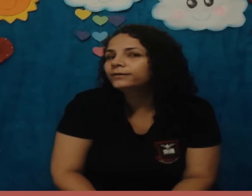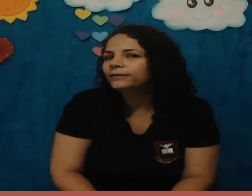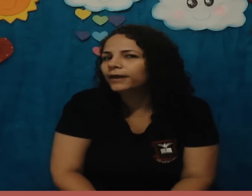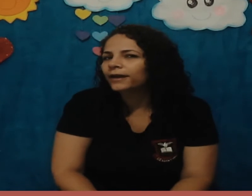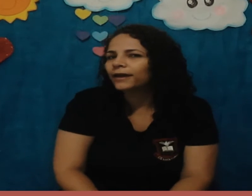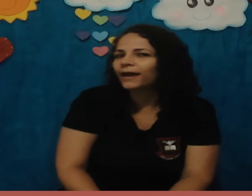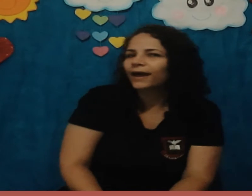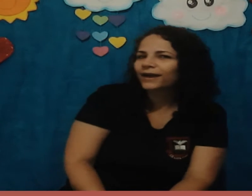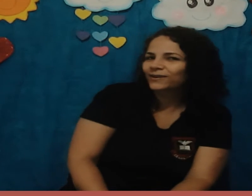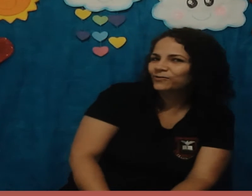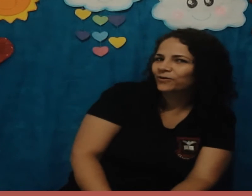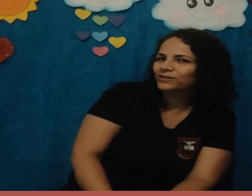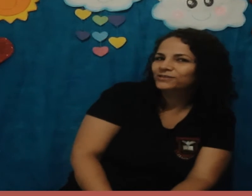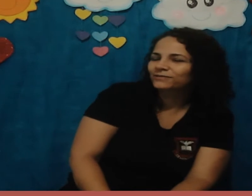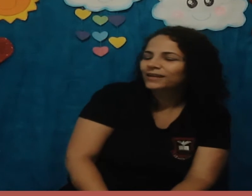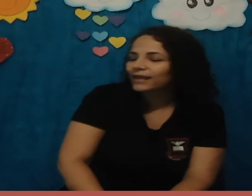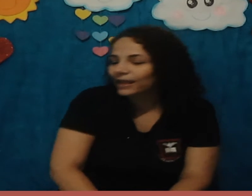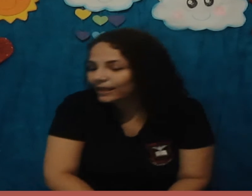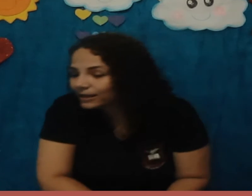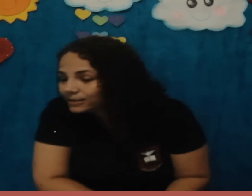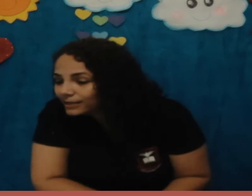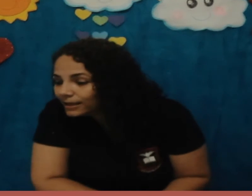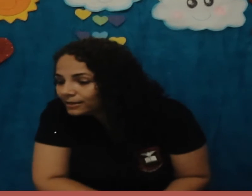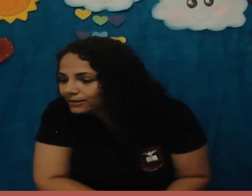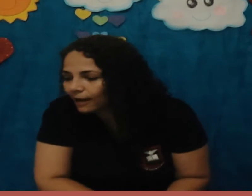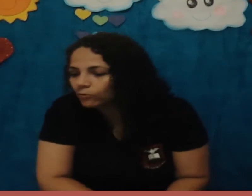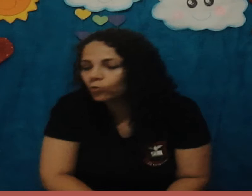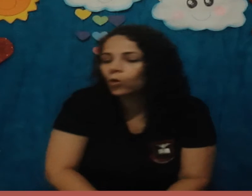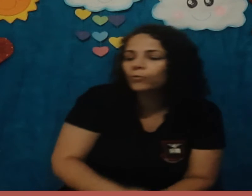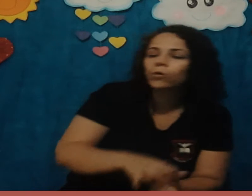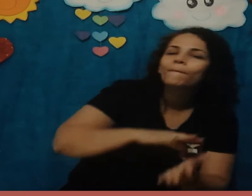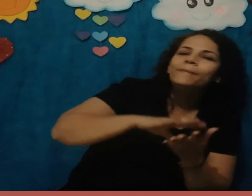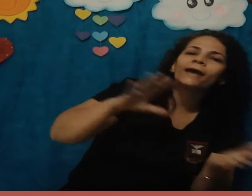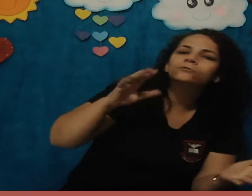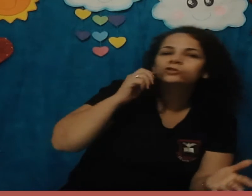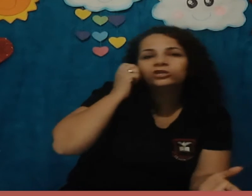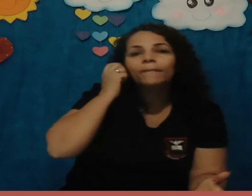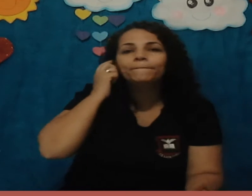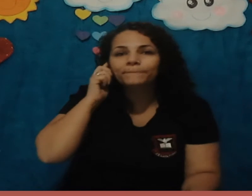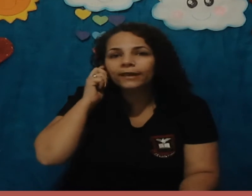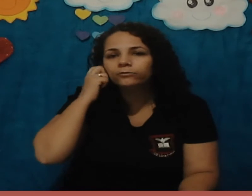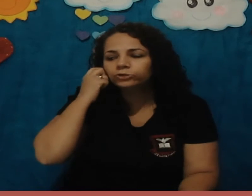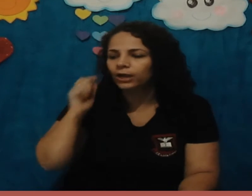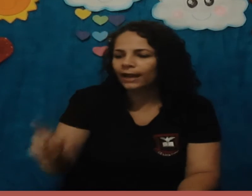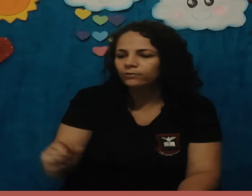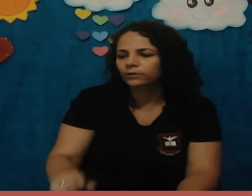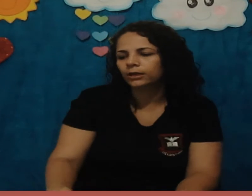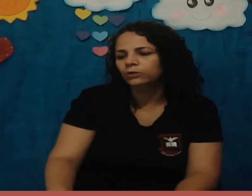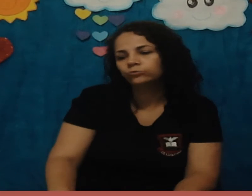que é. Ah, eu gosto. Que tem o corpo coberto de pelos. Aí eu tenho ali um